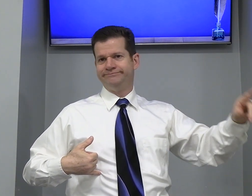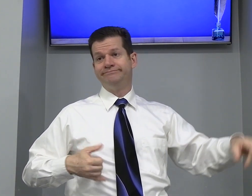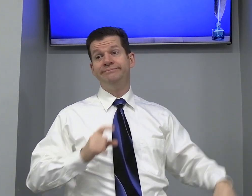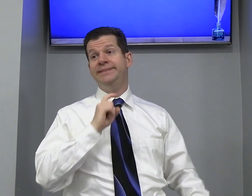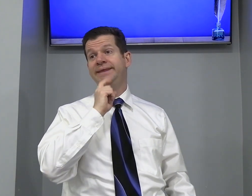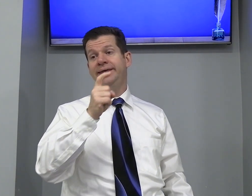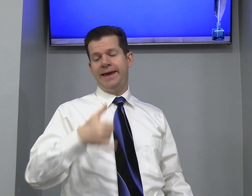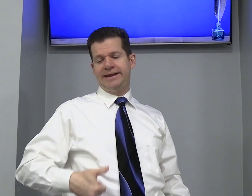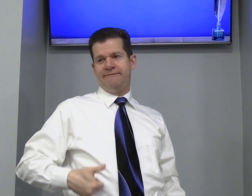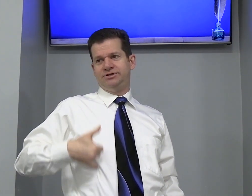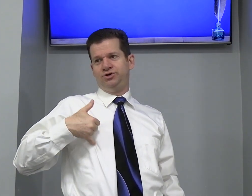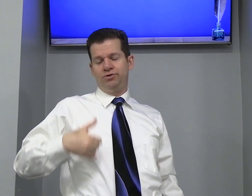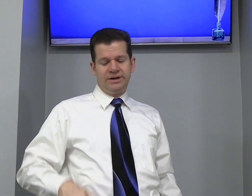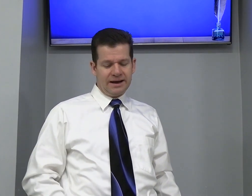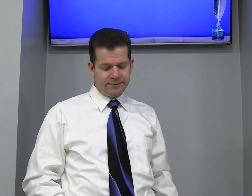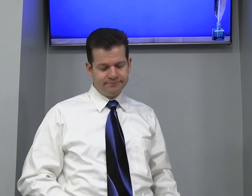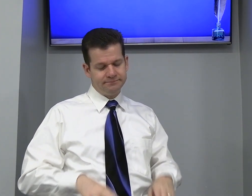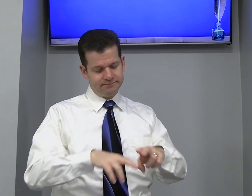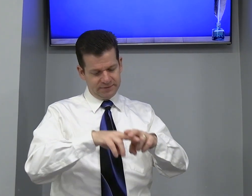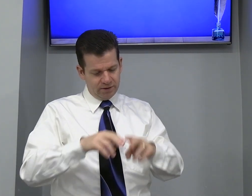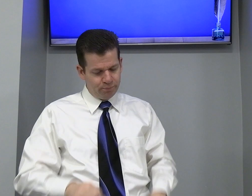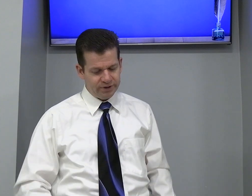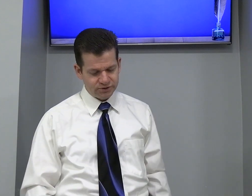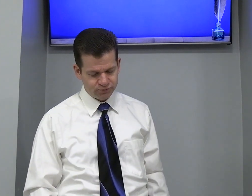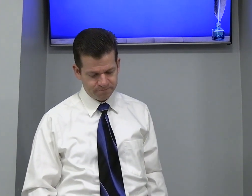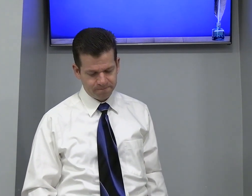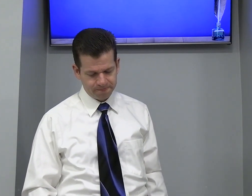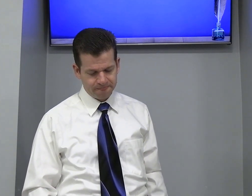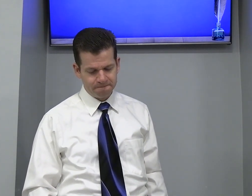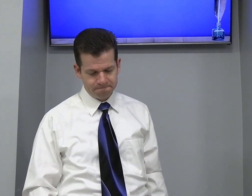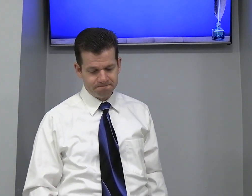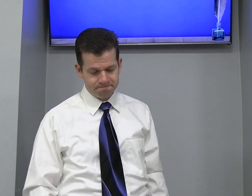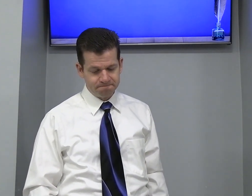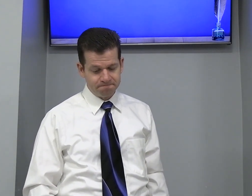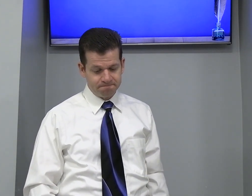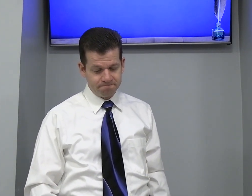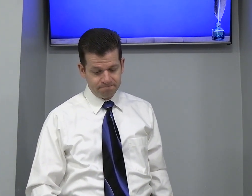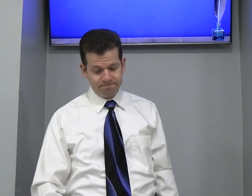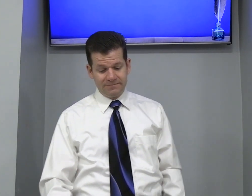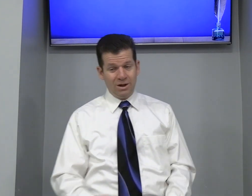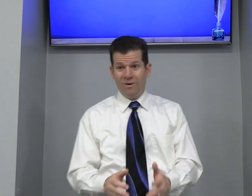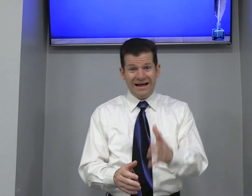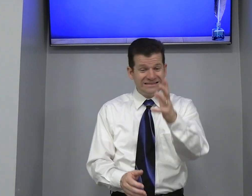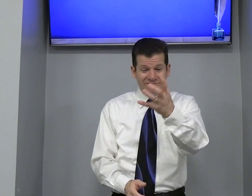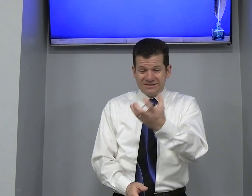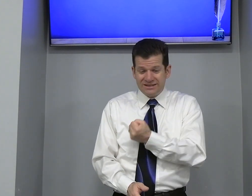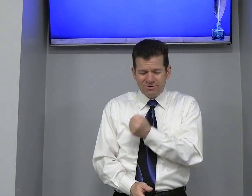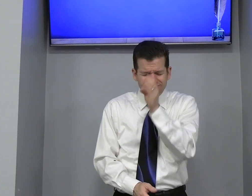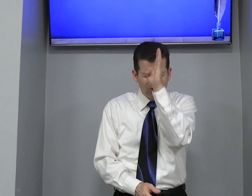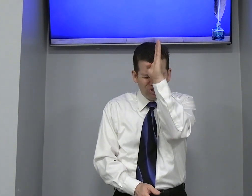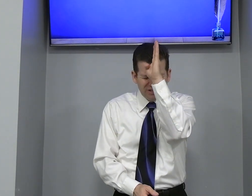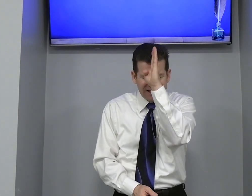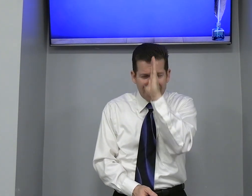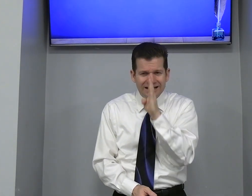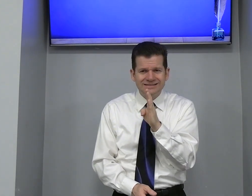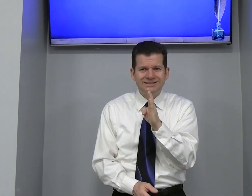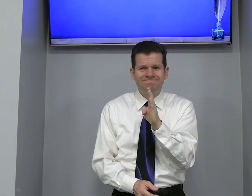Ninguém deve Se gloriar Então É por isso Então A salvação De graça